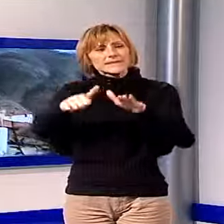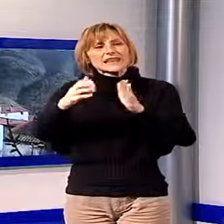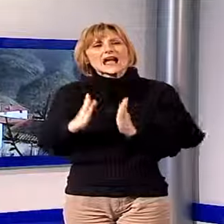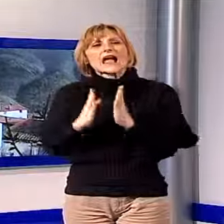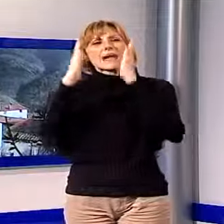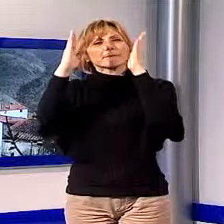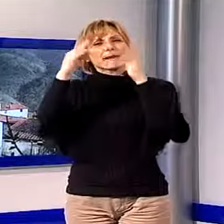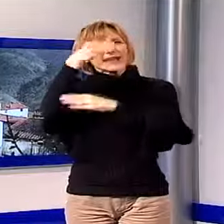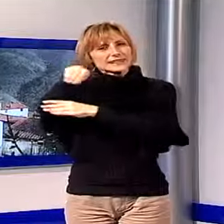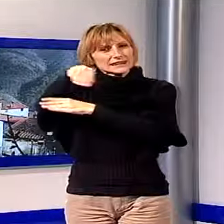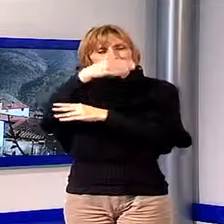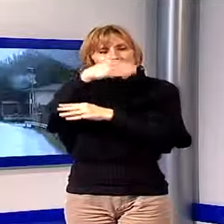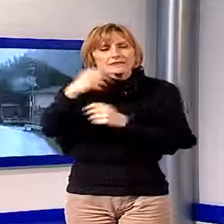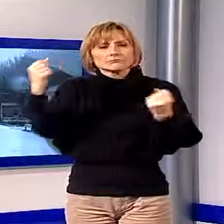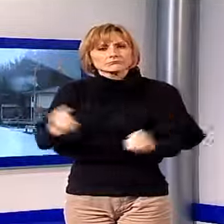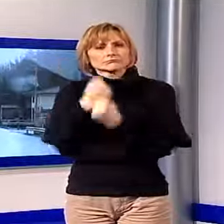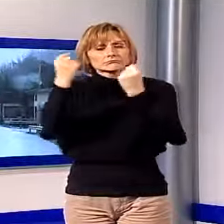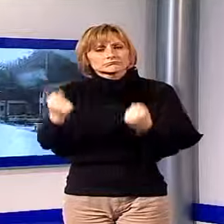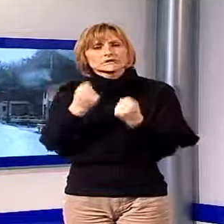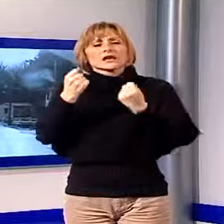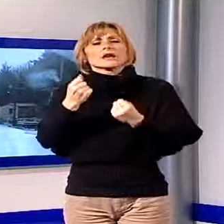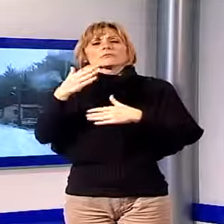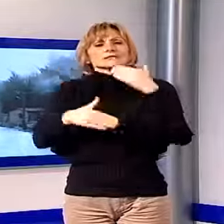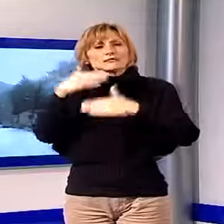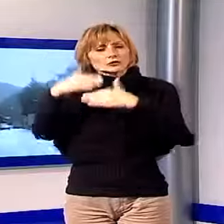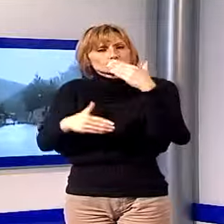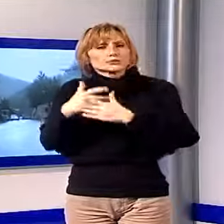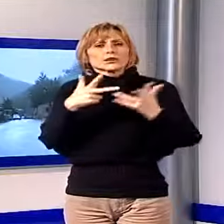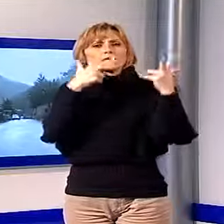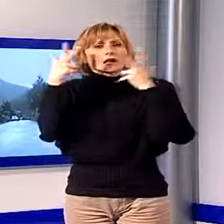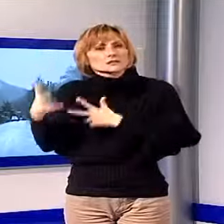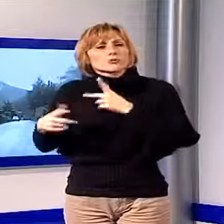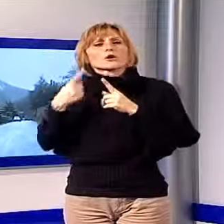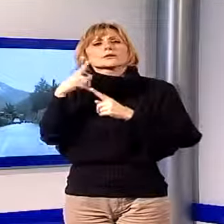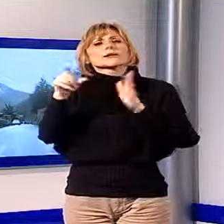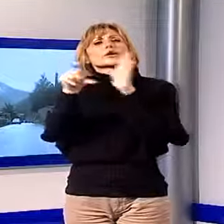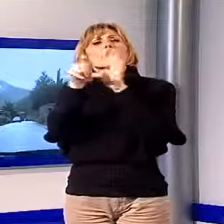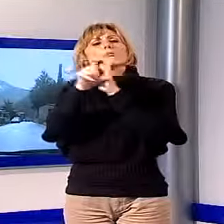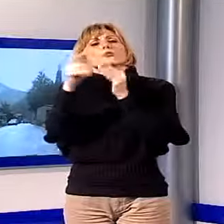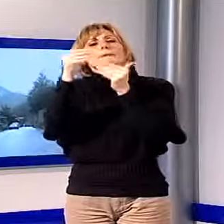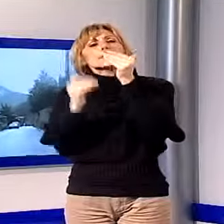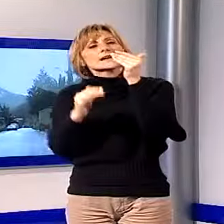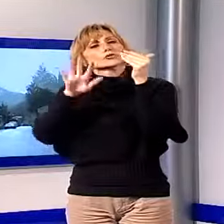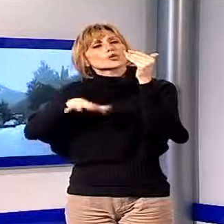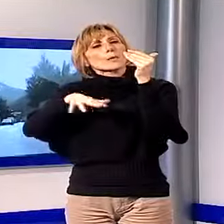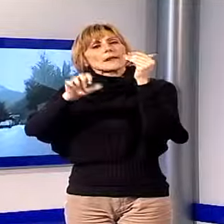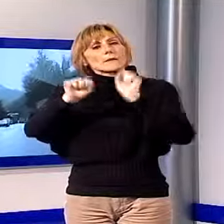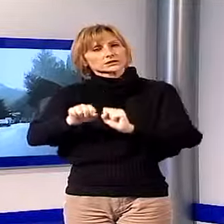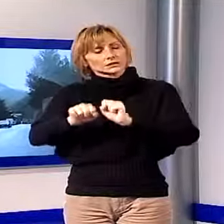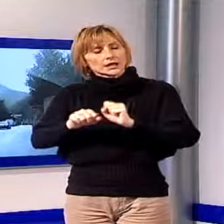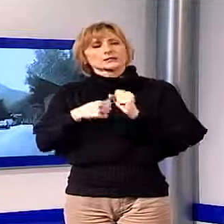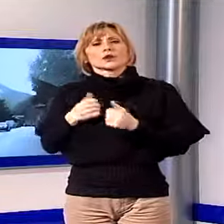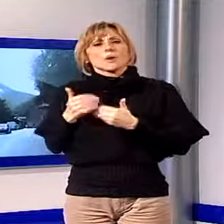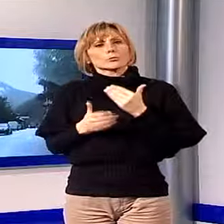promosso dal Ministero delle Infrastrutture e Trasporti e riservato ai comuni con meno di 5.000 abitanti. La procedura si è svolta